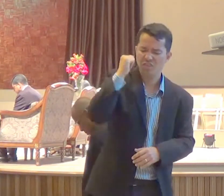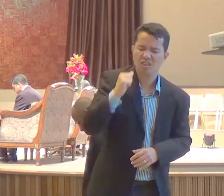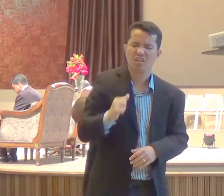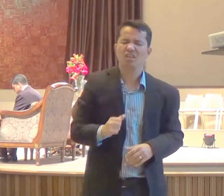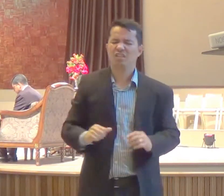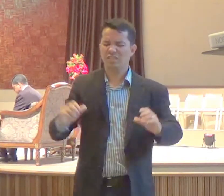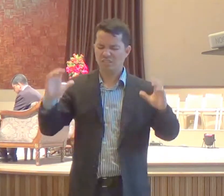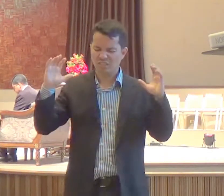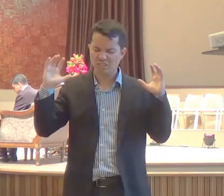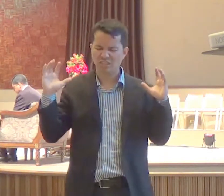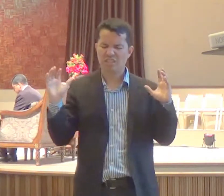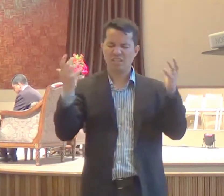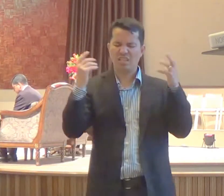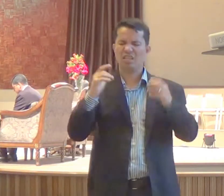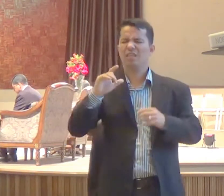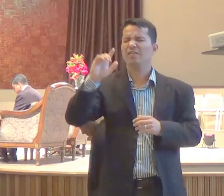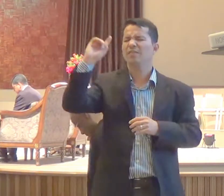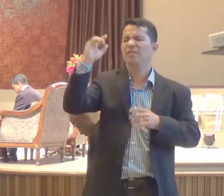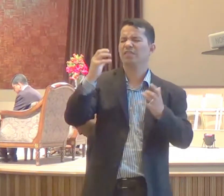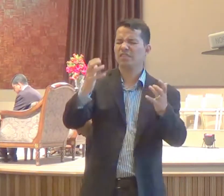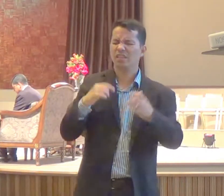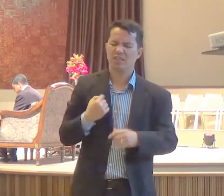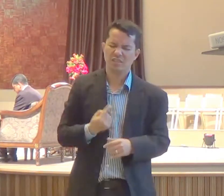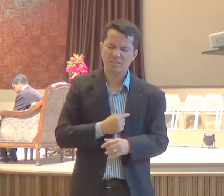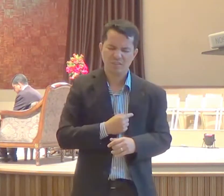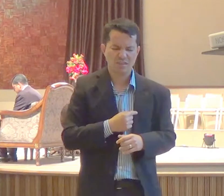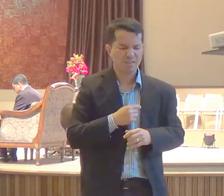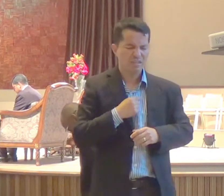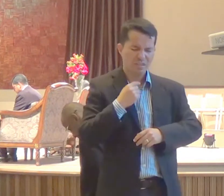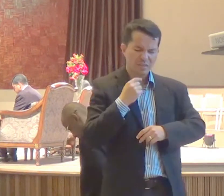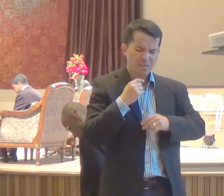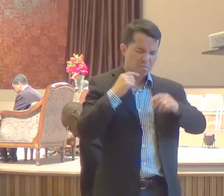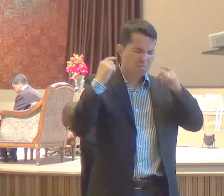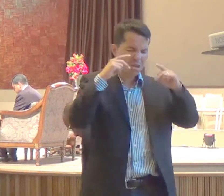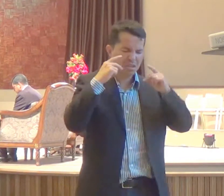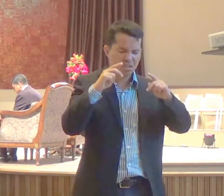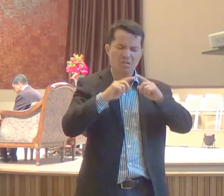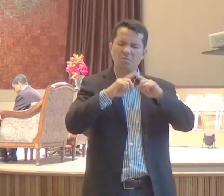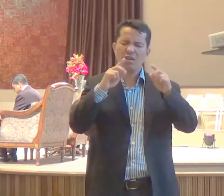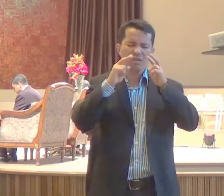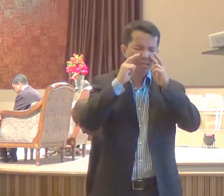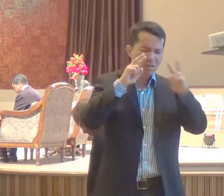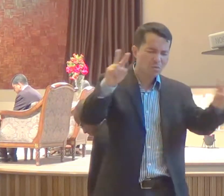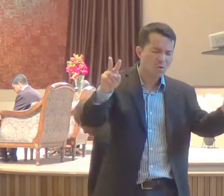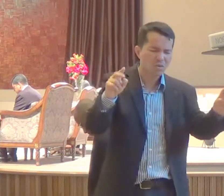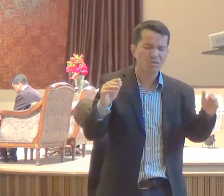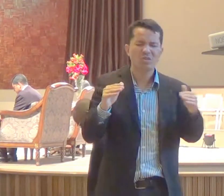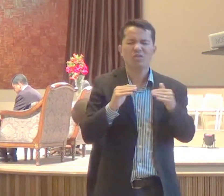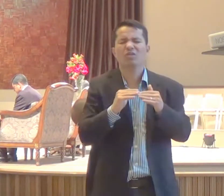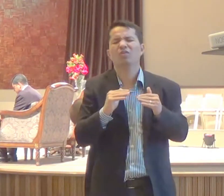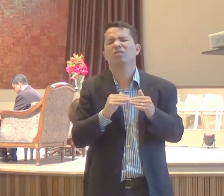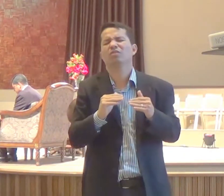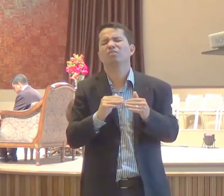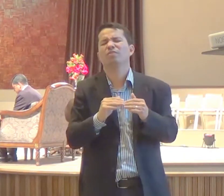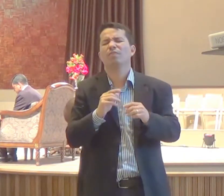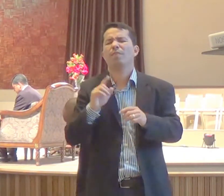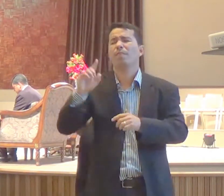que aquilo que o Senhor, quer que a gente faça, e fale, é porque o Senhor, tem interesse em nós, e o teu